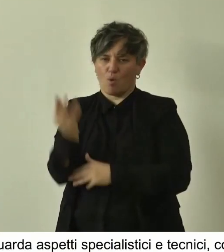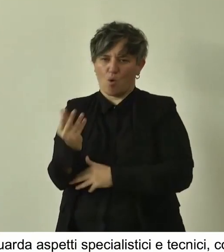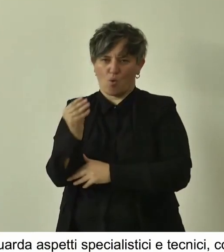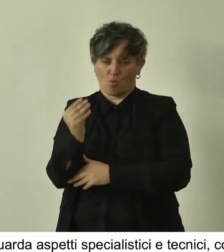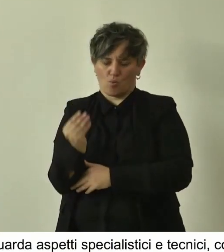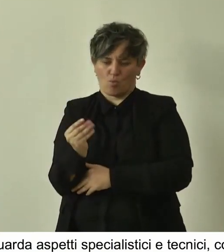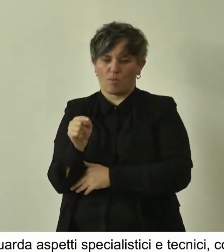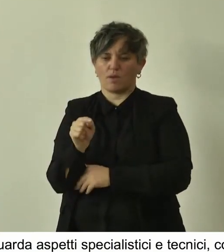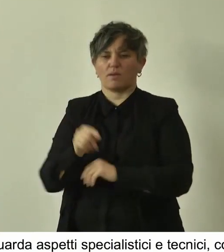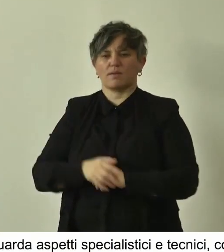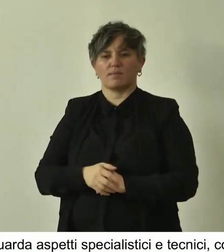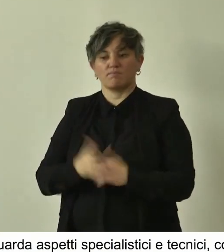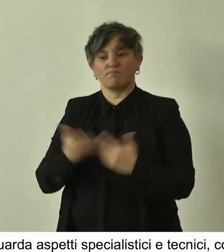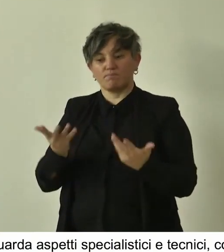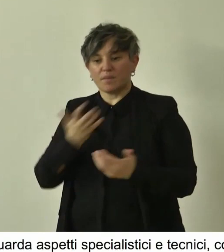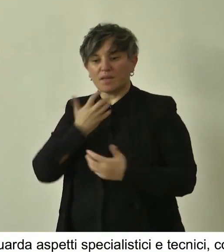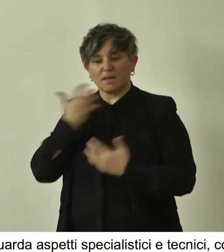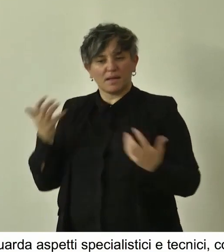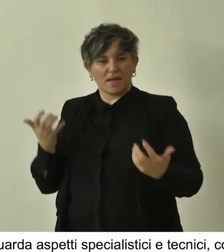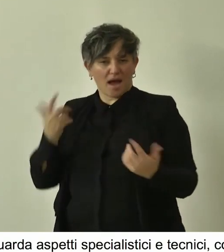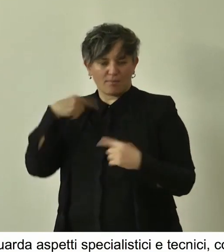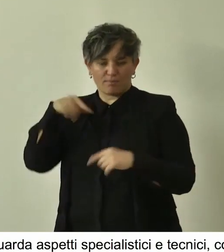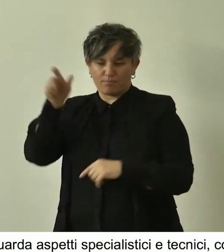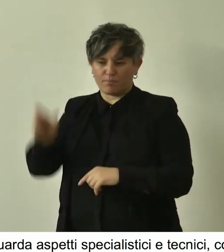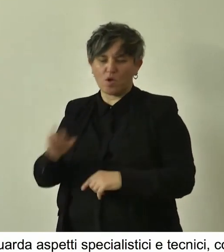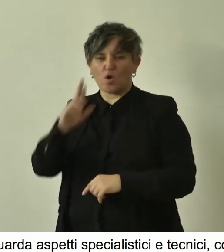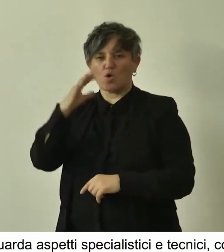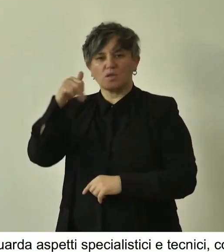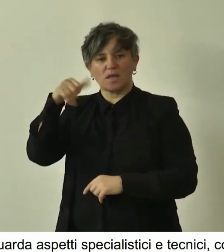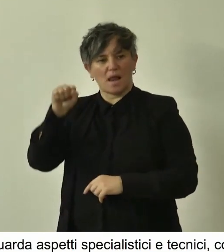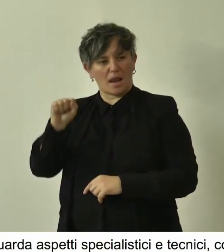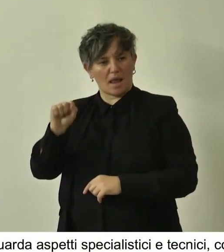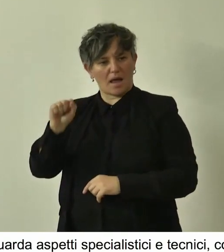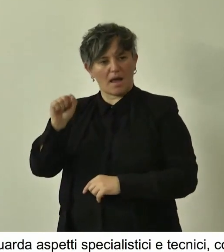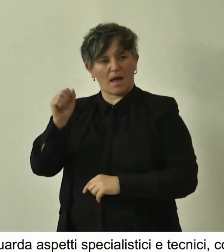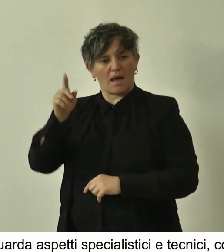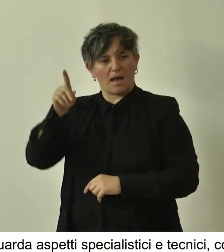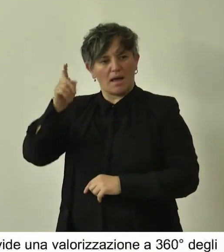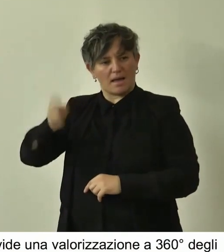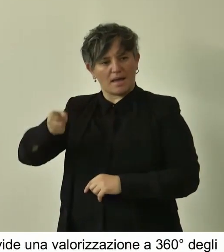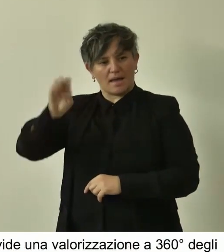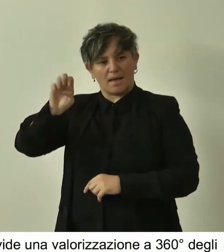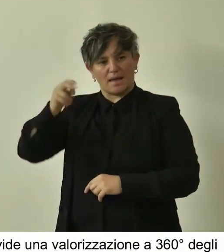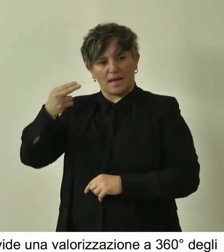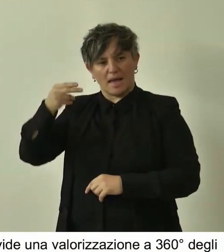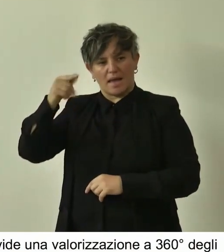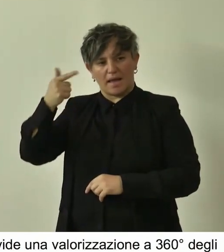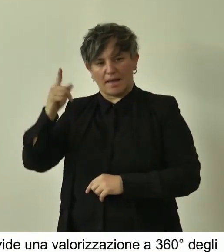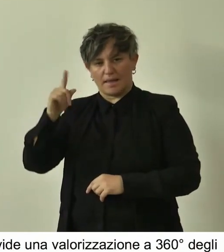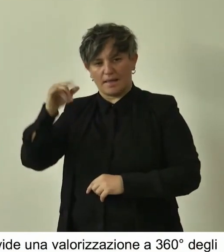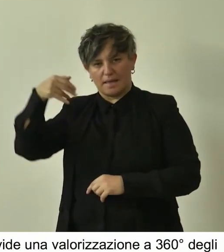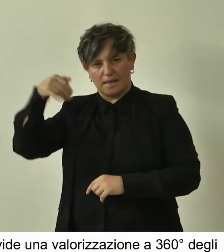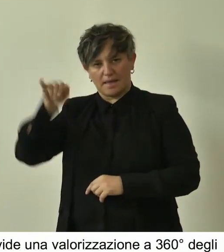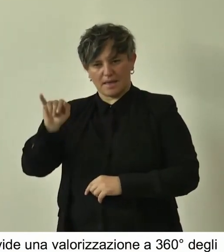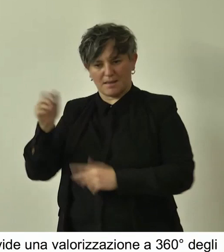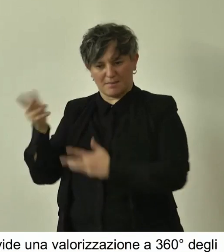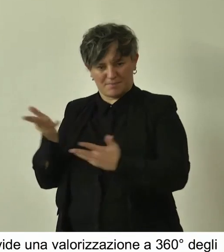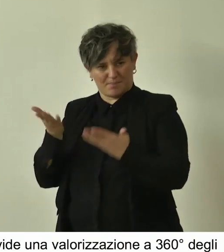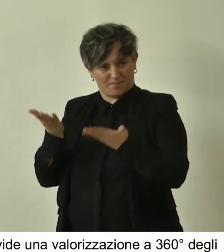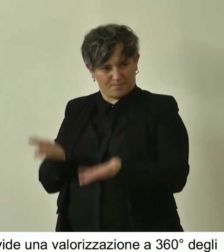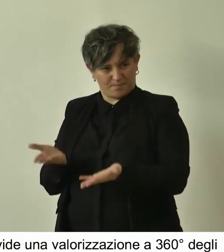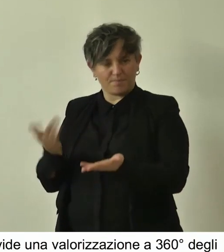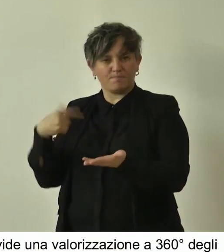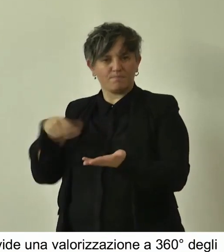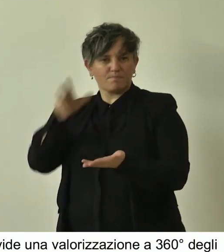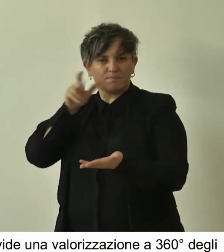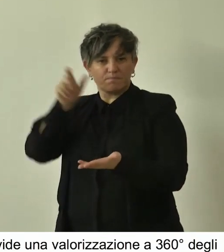ringrazio caramente, c'è Rosella Ghedini, che è anche una coautrice del volume che oggi si presenta e